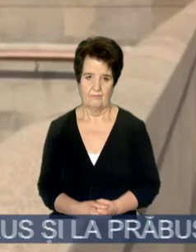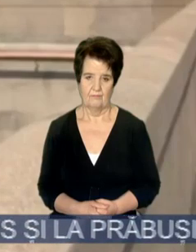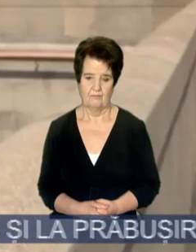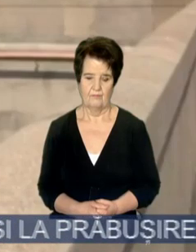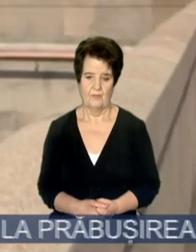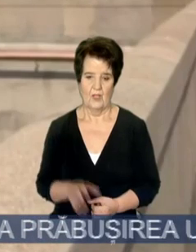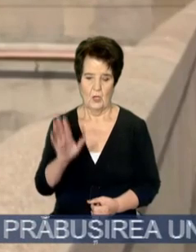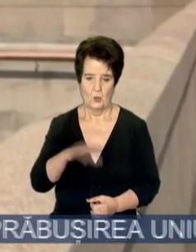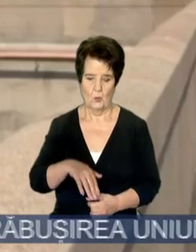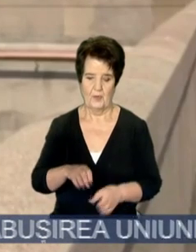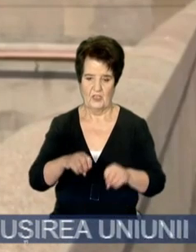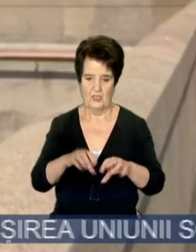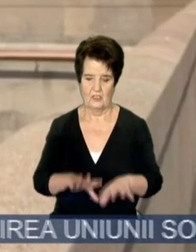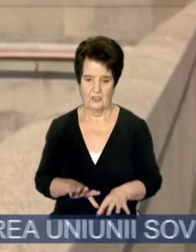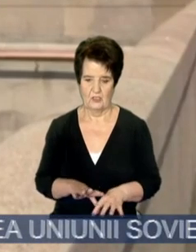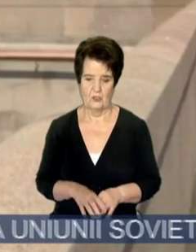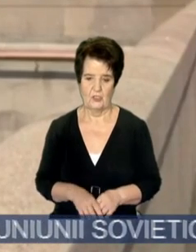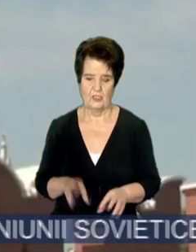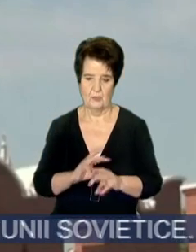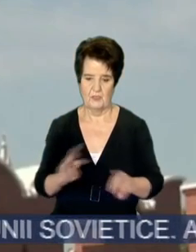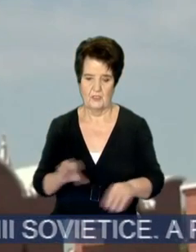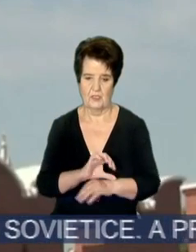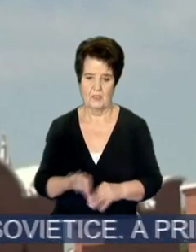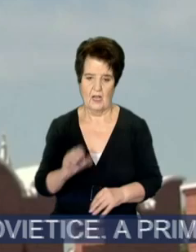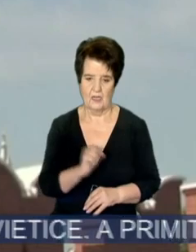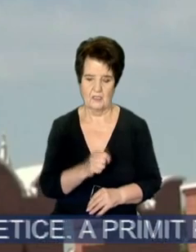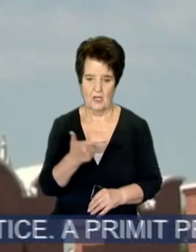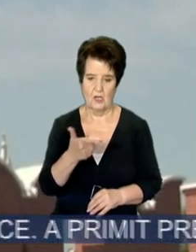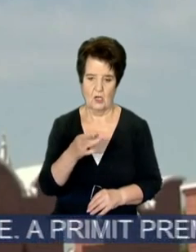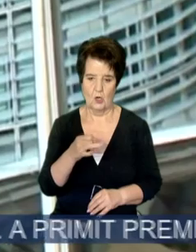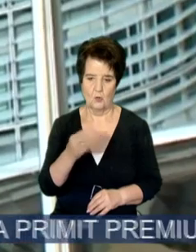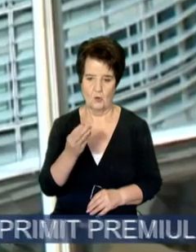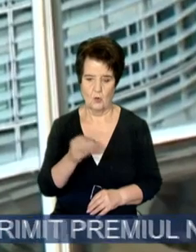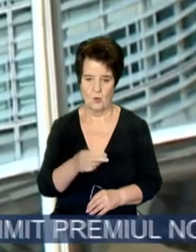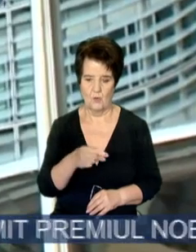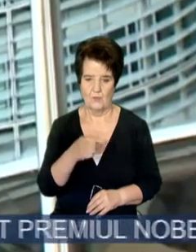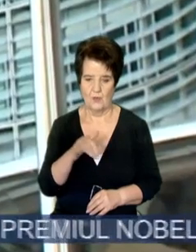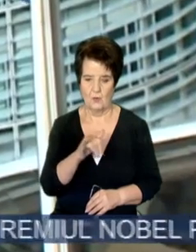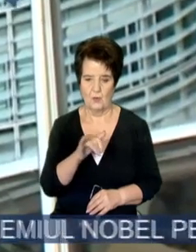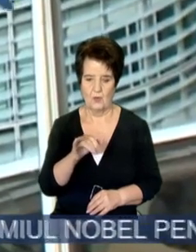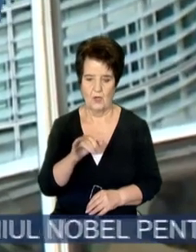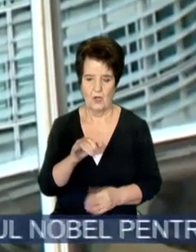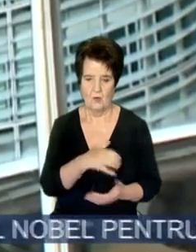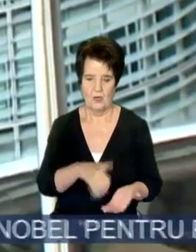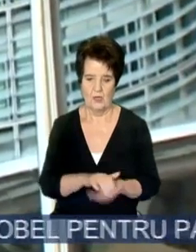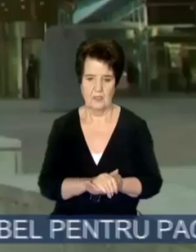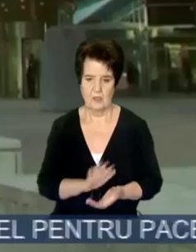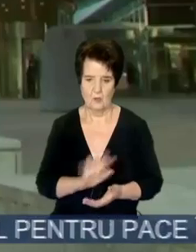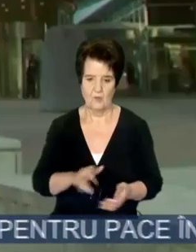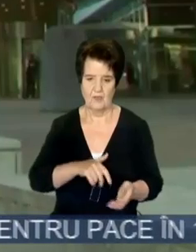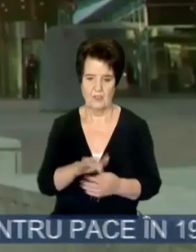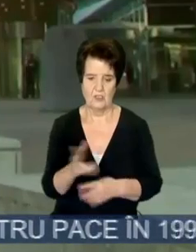După decizia luată, ministrul adjunct de externe rus Alexandru Grușco a avertizat Uniunea Europeană și susține că nu va trece fără